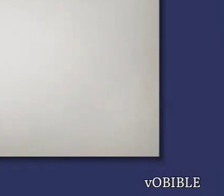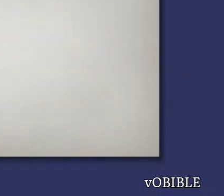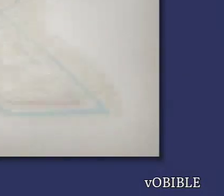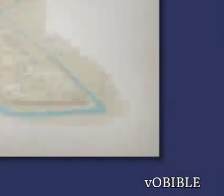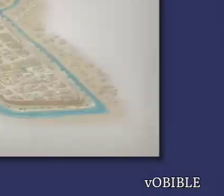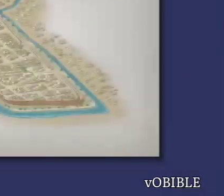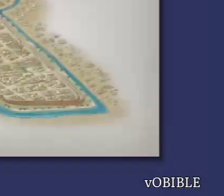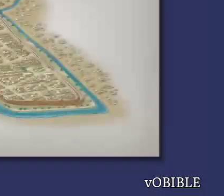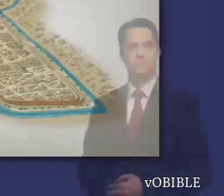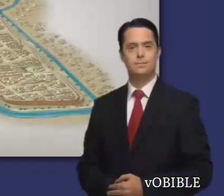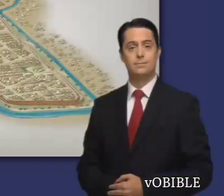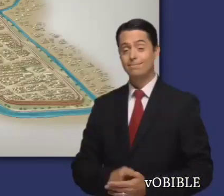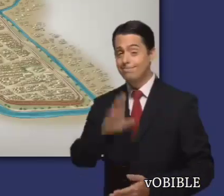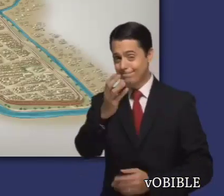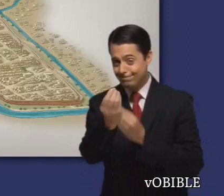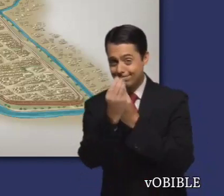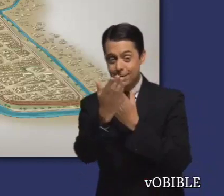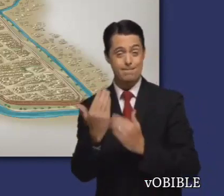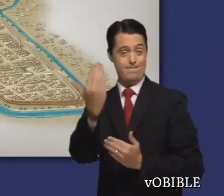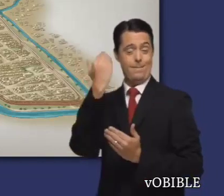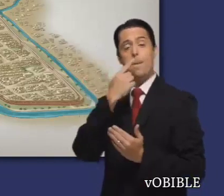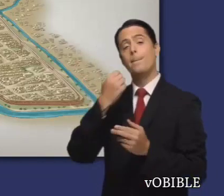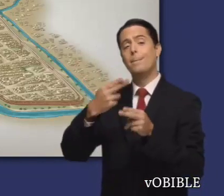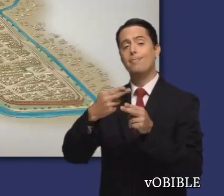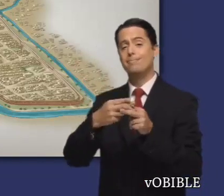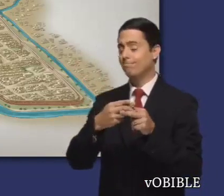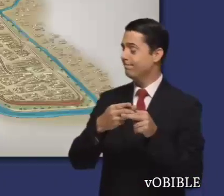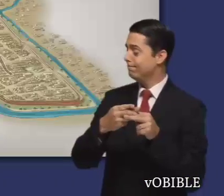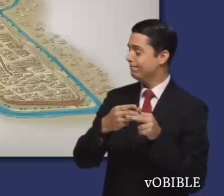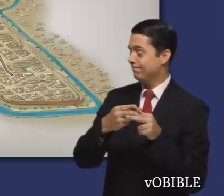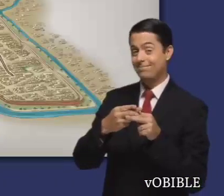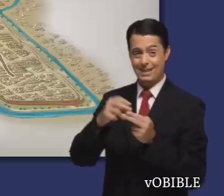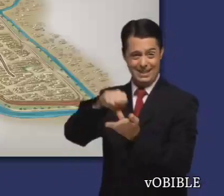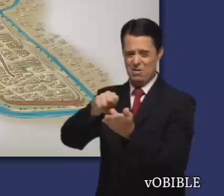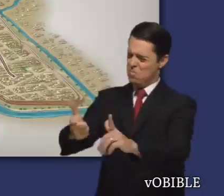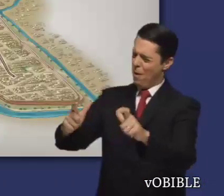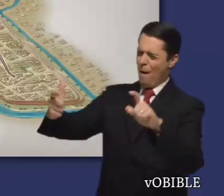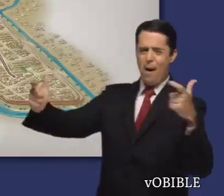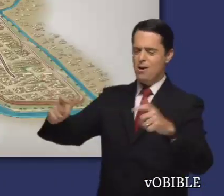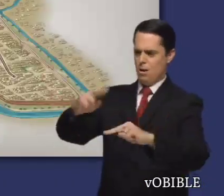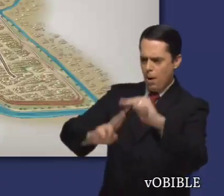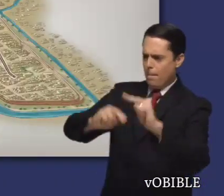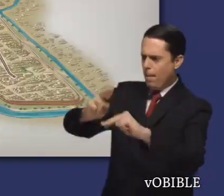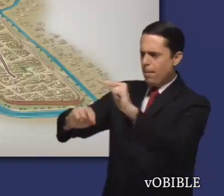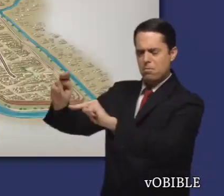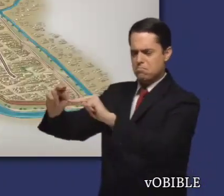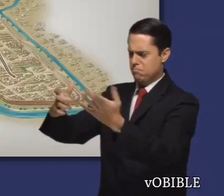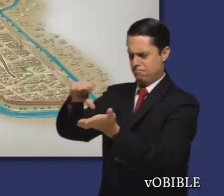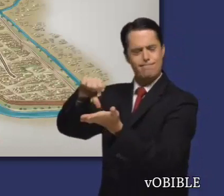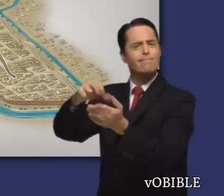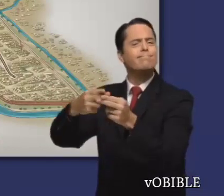¿Lo sabía? Nínive fue construida por Nemrod, quien fundó el primer imperio que existió